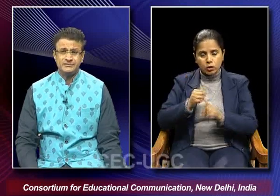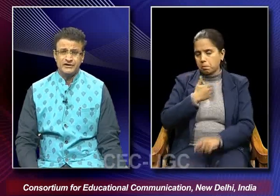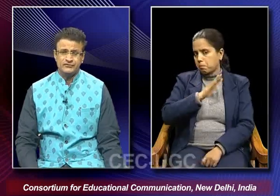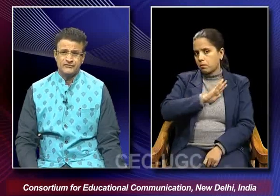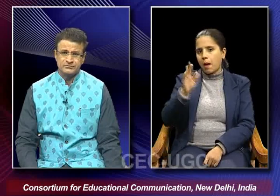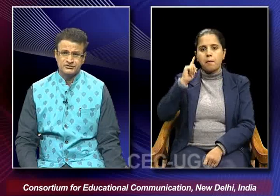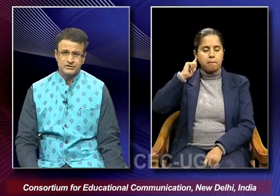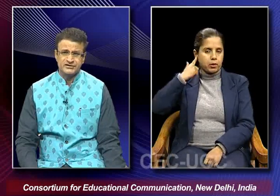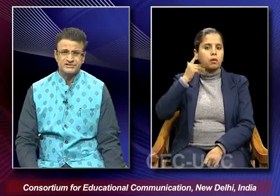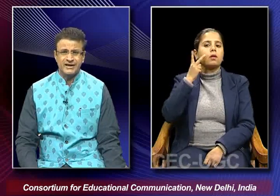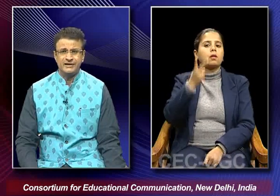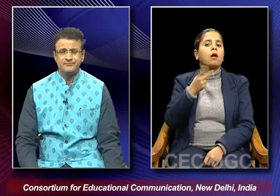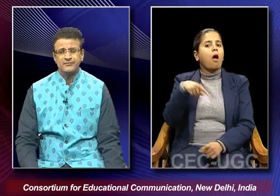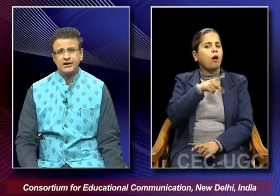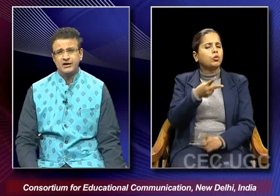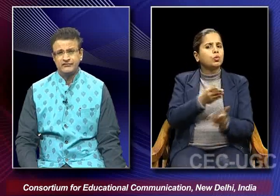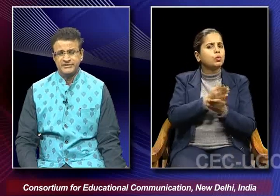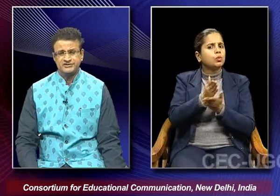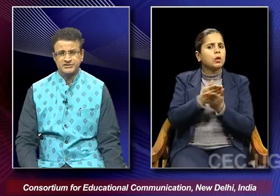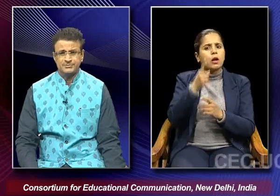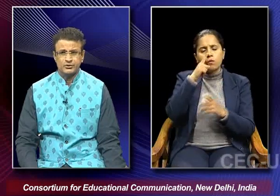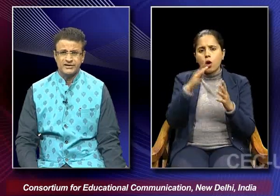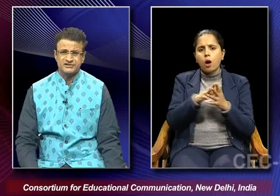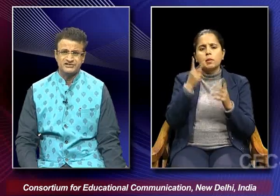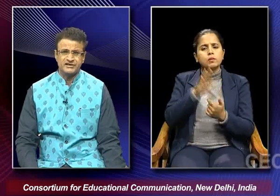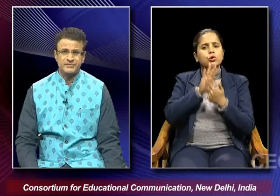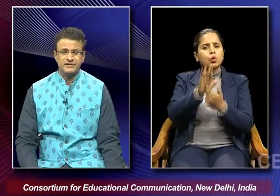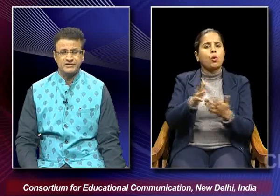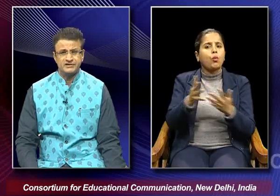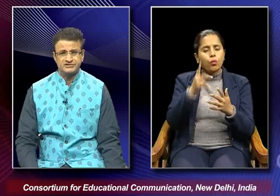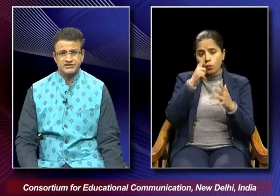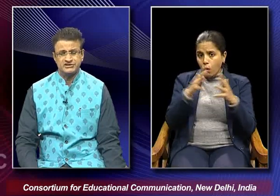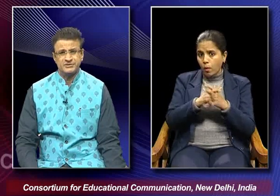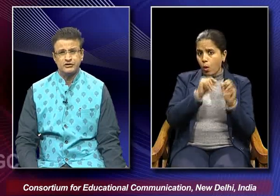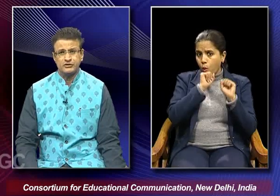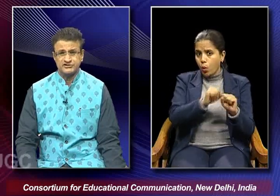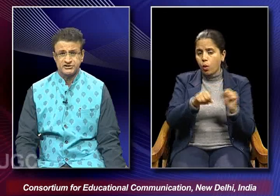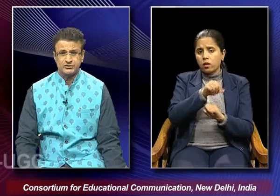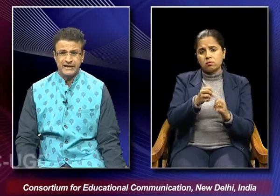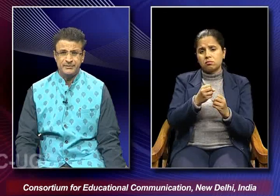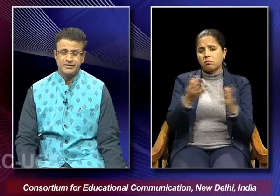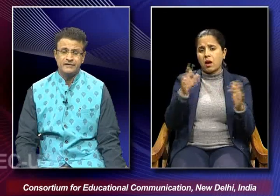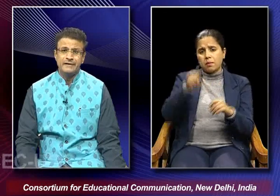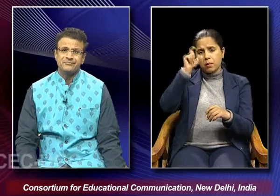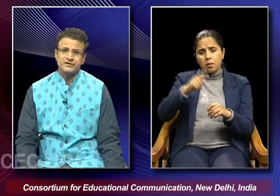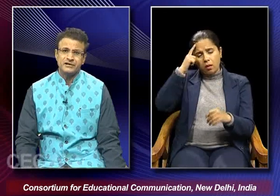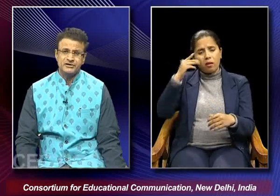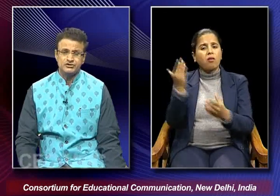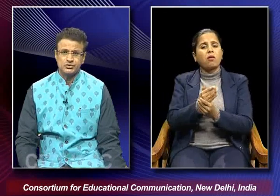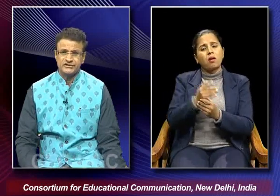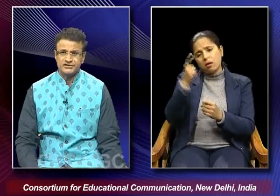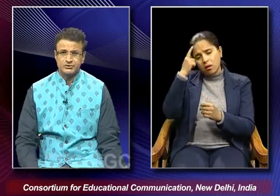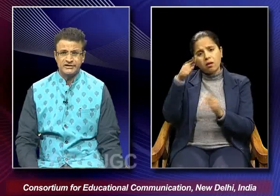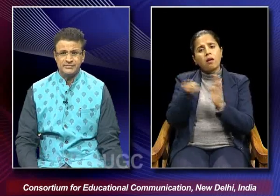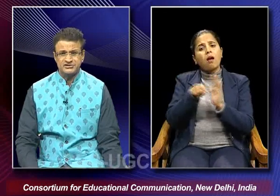in many of the films during this time how women's portrayals they have been there there has been a lot of stereotyping they are being